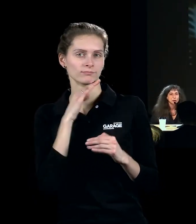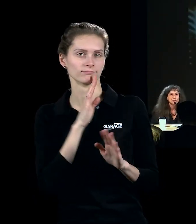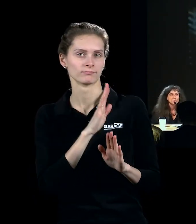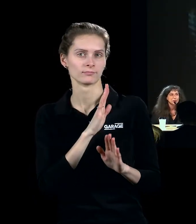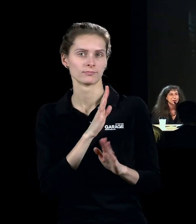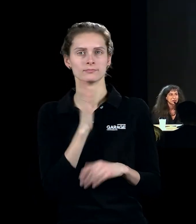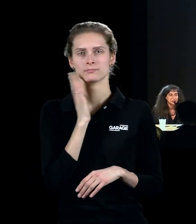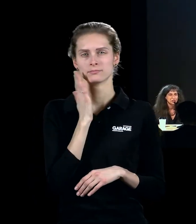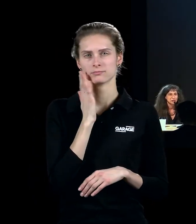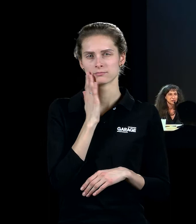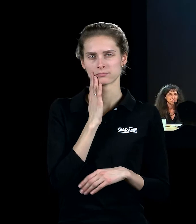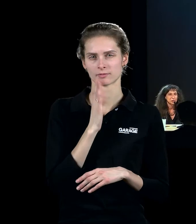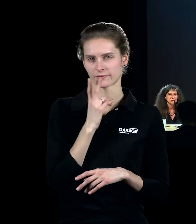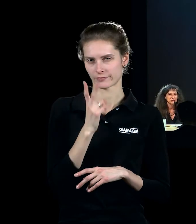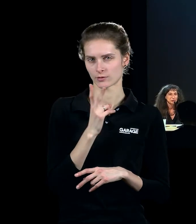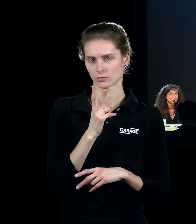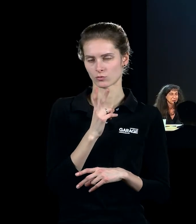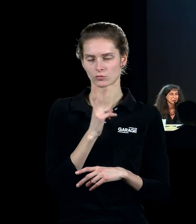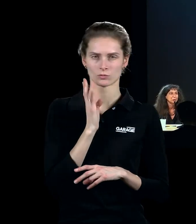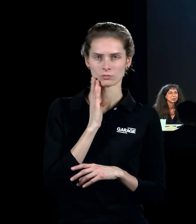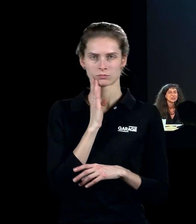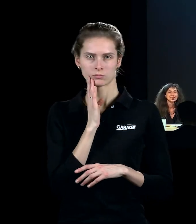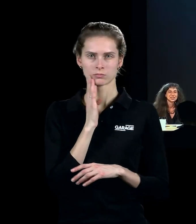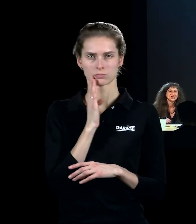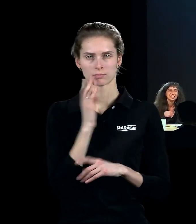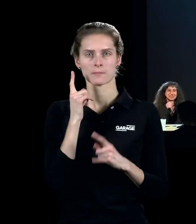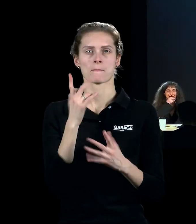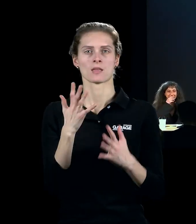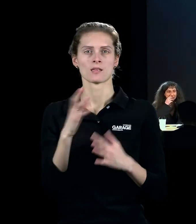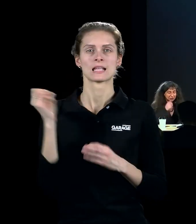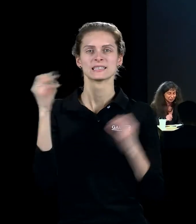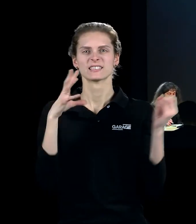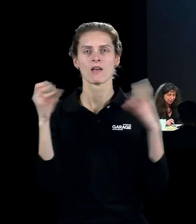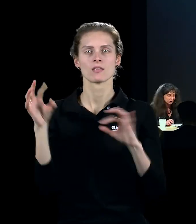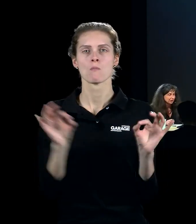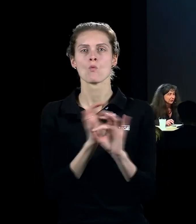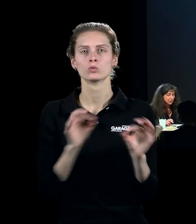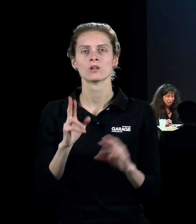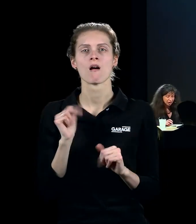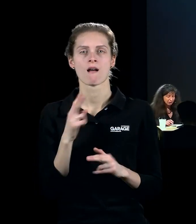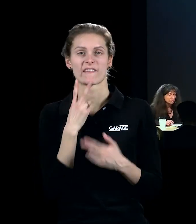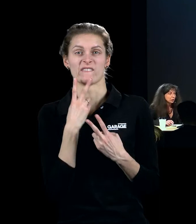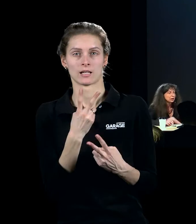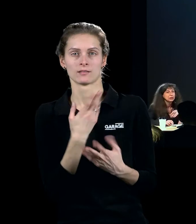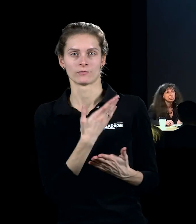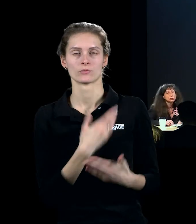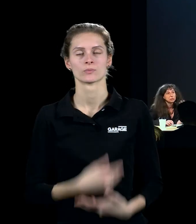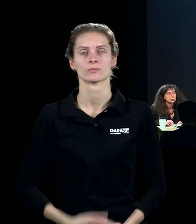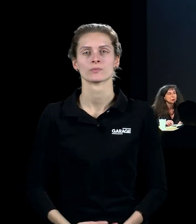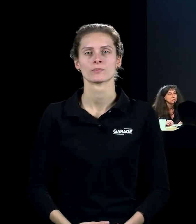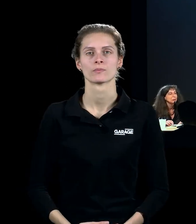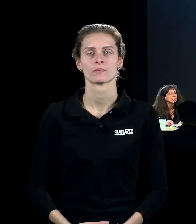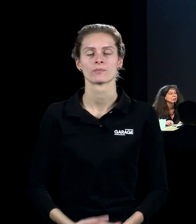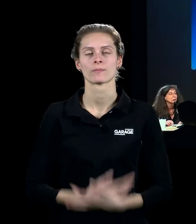более-менее понятно, как эта замечательная светомузыка конца 60-х выглядела, вот, и вот